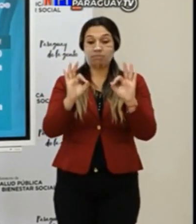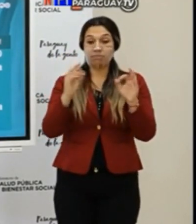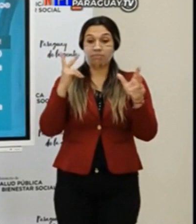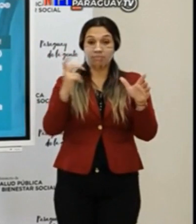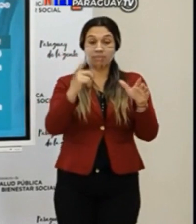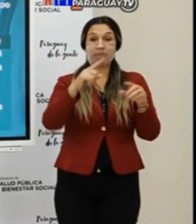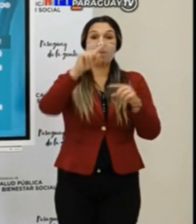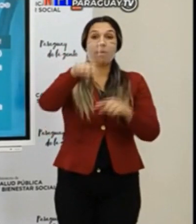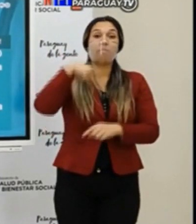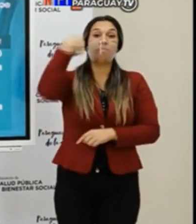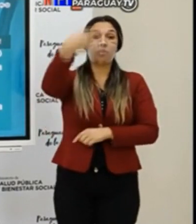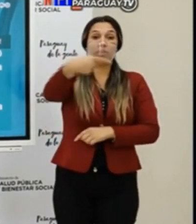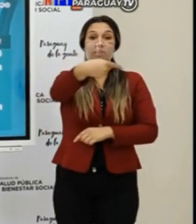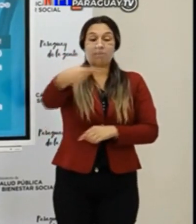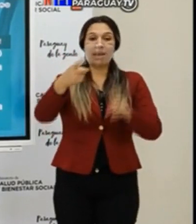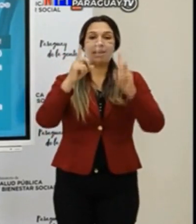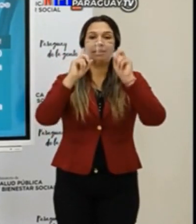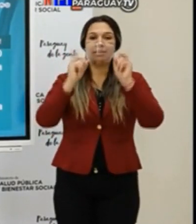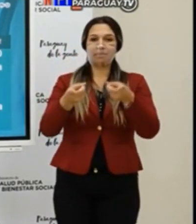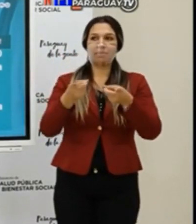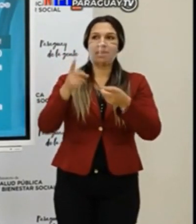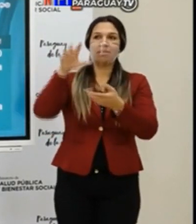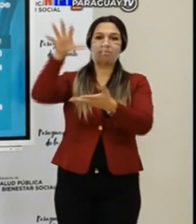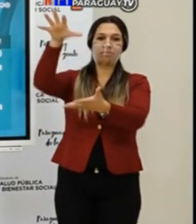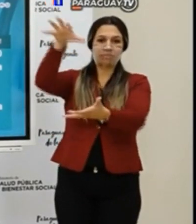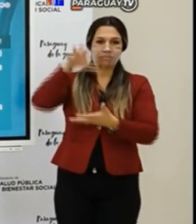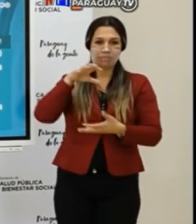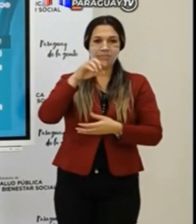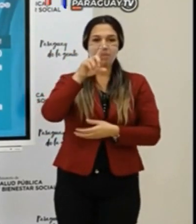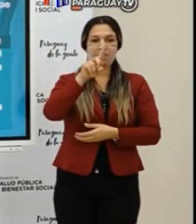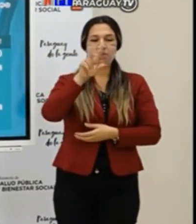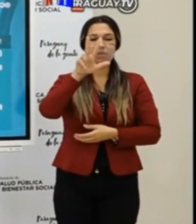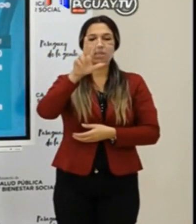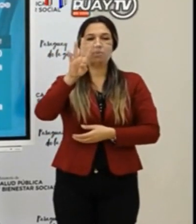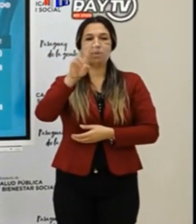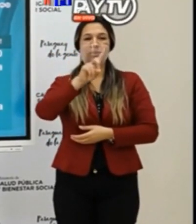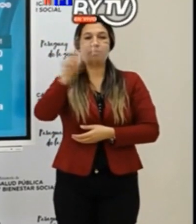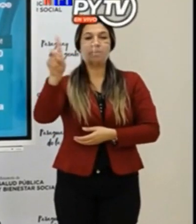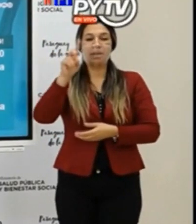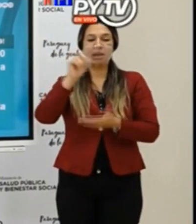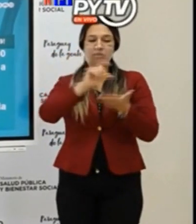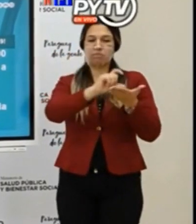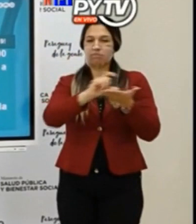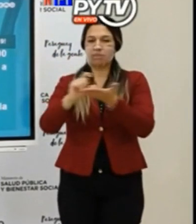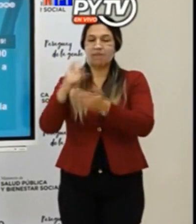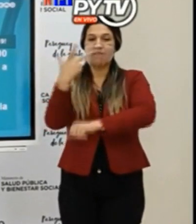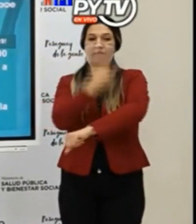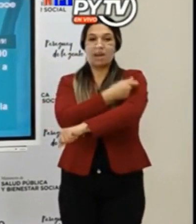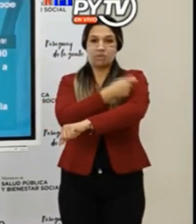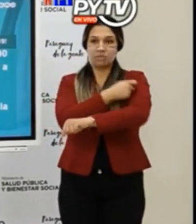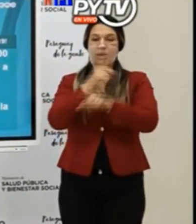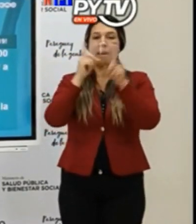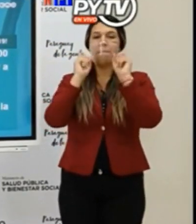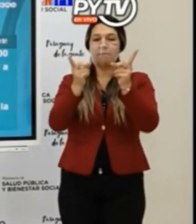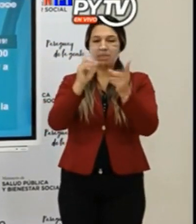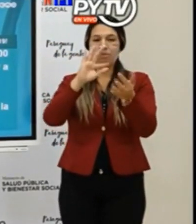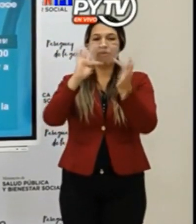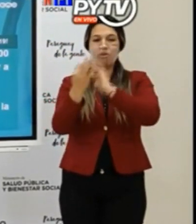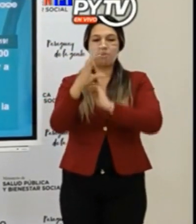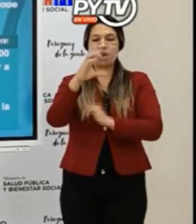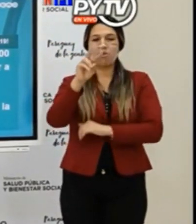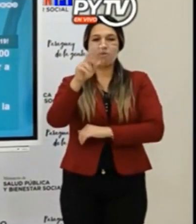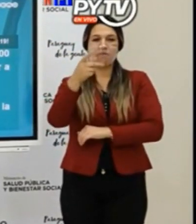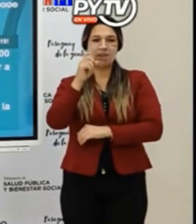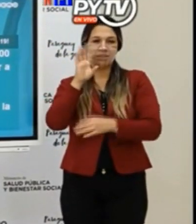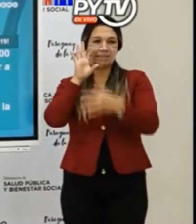siguiente semana estamos esperando un lote de 134.000 dosis de vacunas a través del mecanismo Covax. También